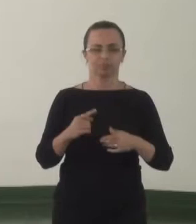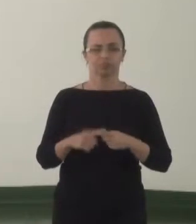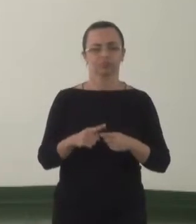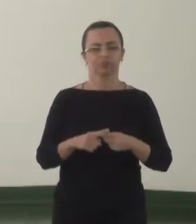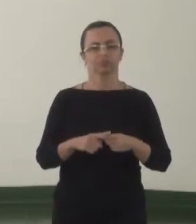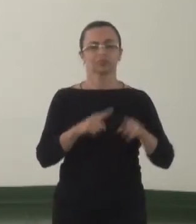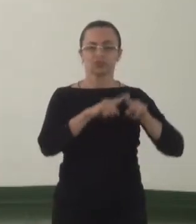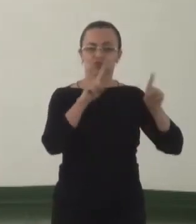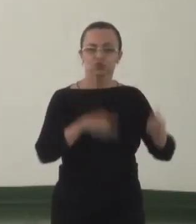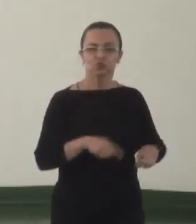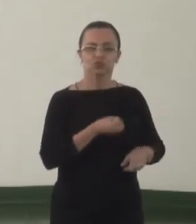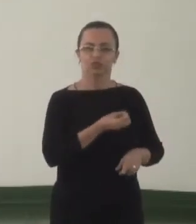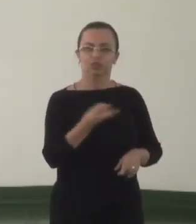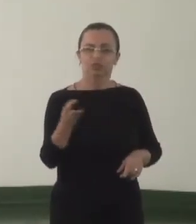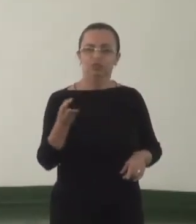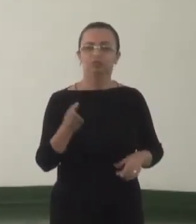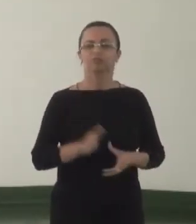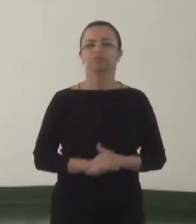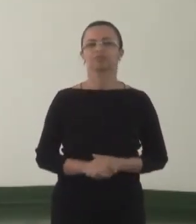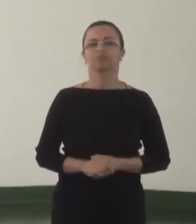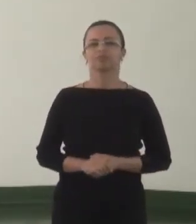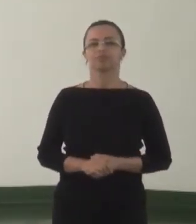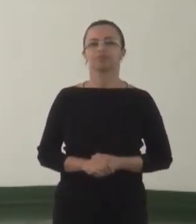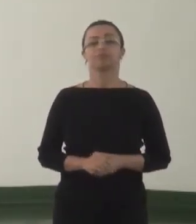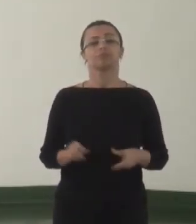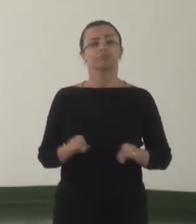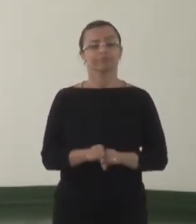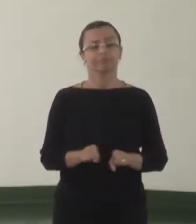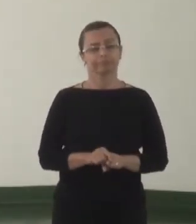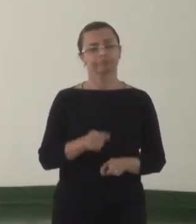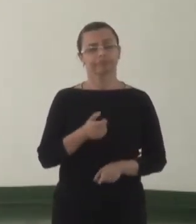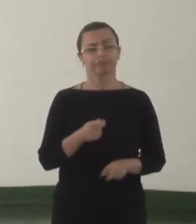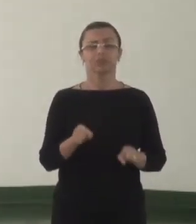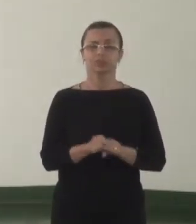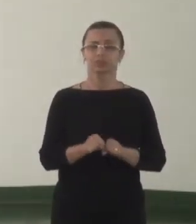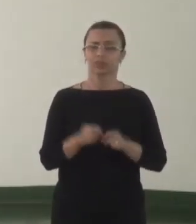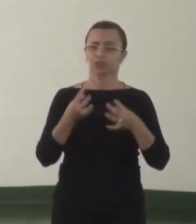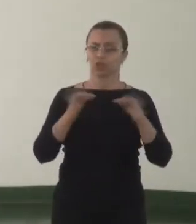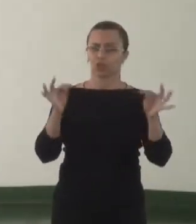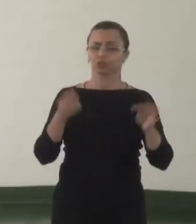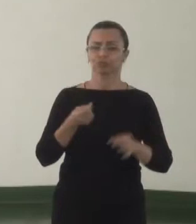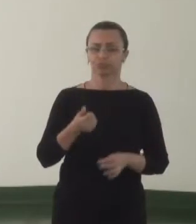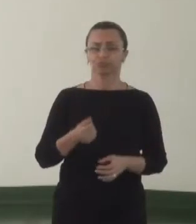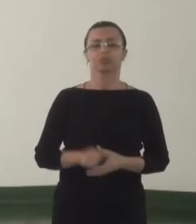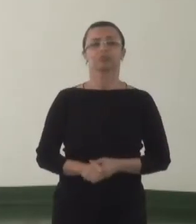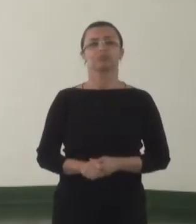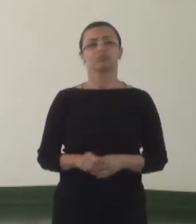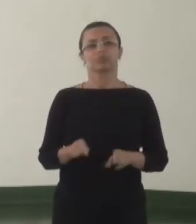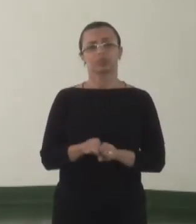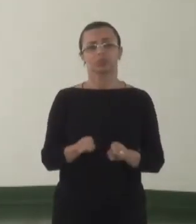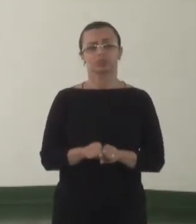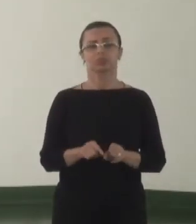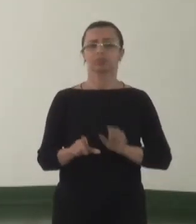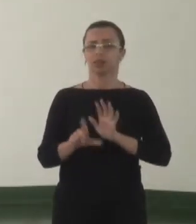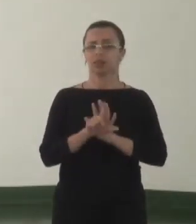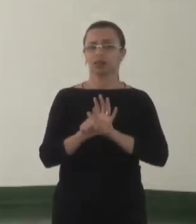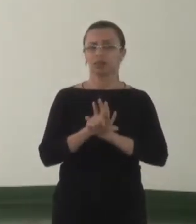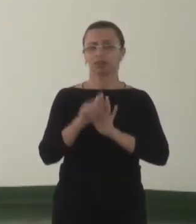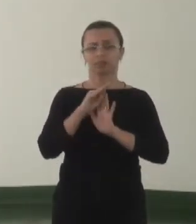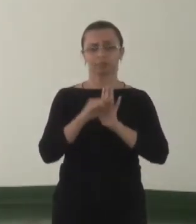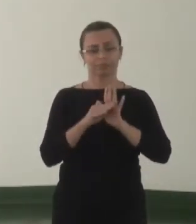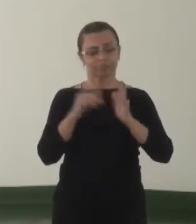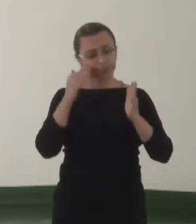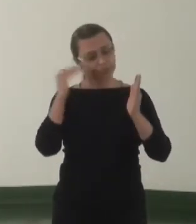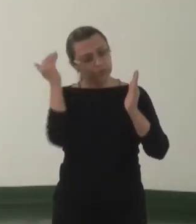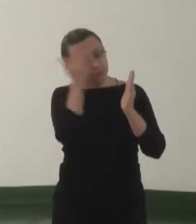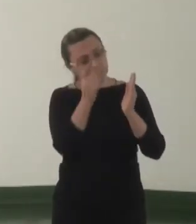profissional, servidores, como tecnológicos e como também as leis que também eles têm um